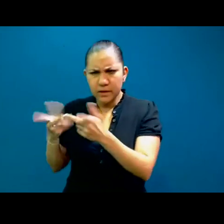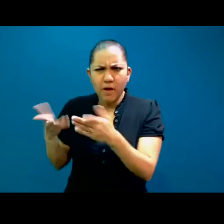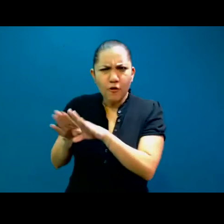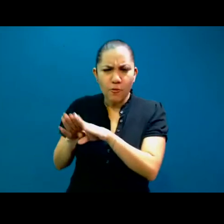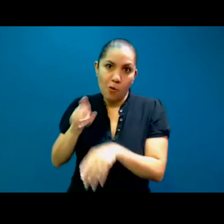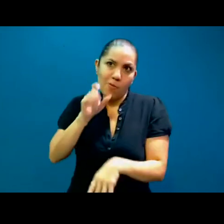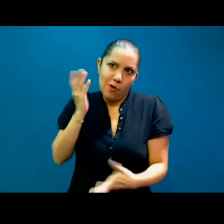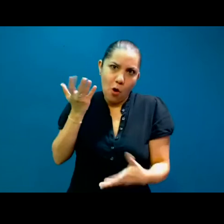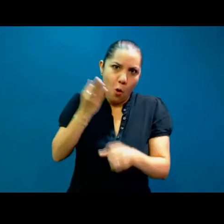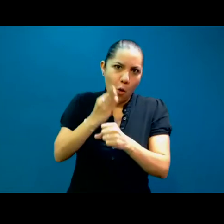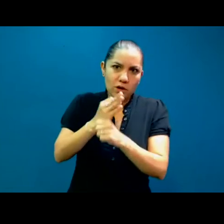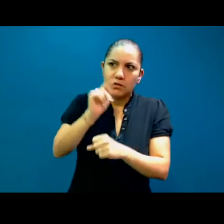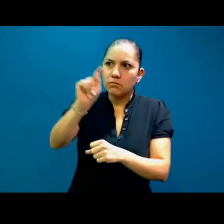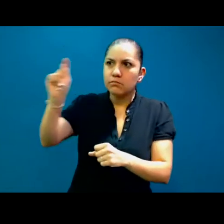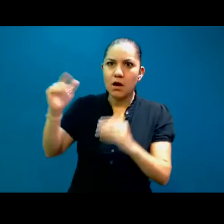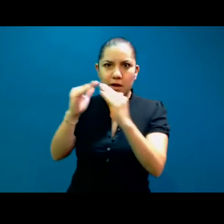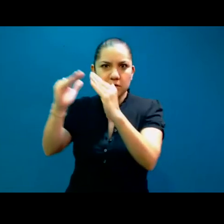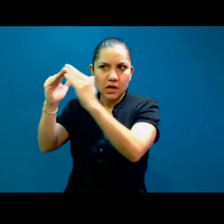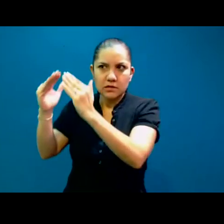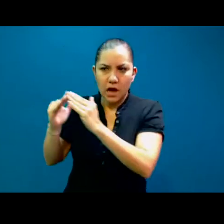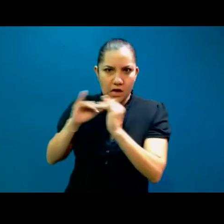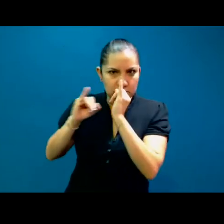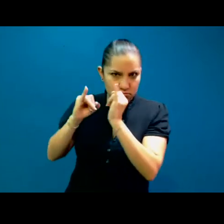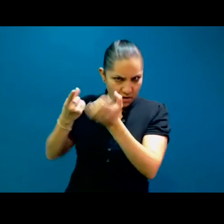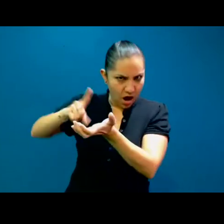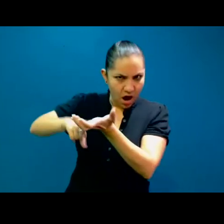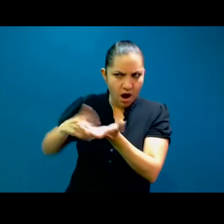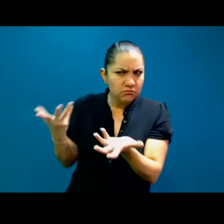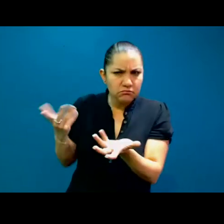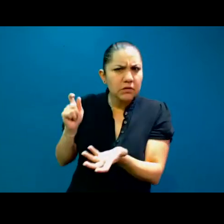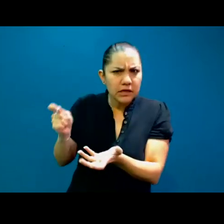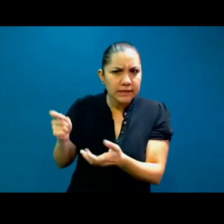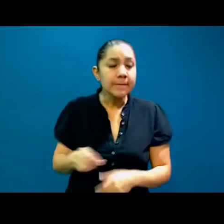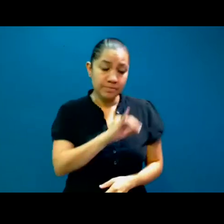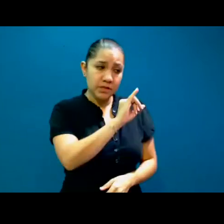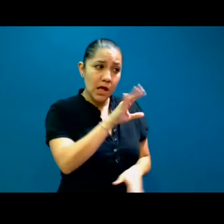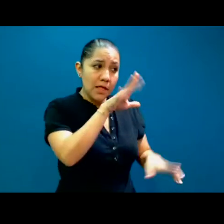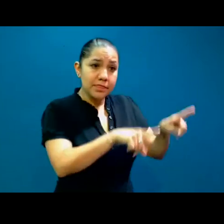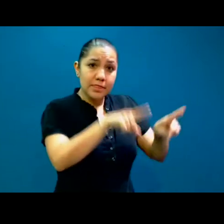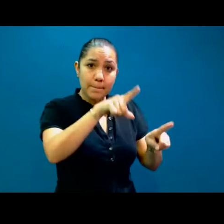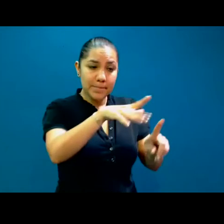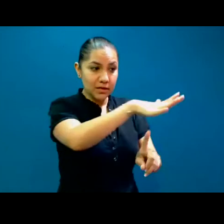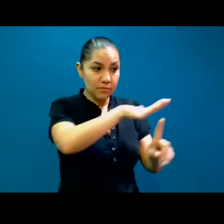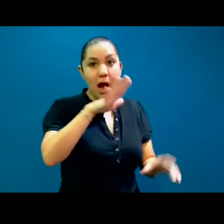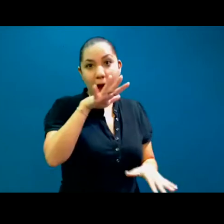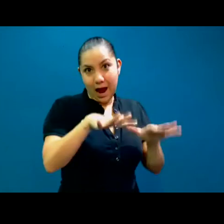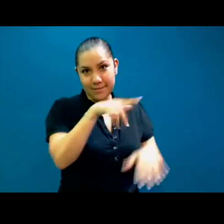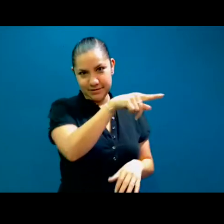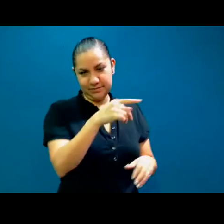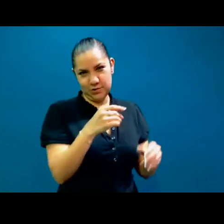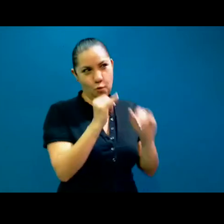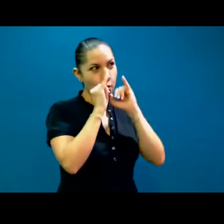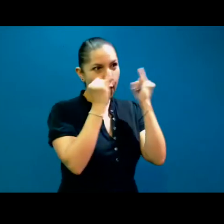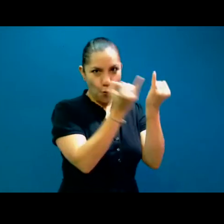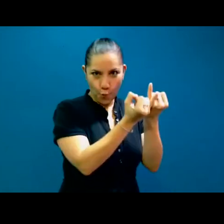Bueno, excelente pregunta. Todo depende de la situación, porque si estamos hablando de una reunión de la junta directiva, pues es simultánea y tienes que